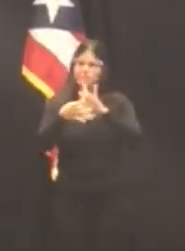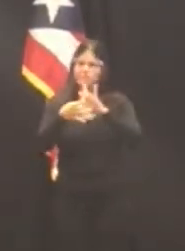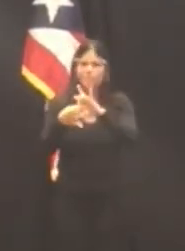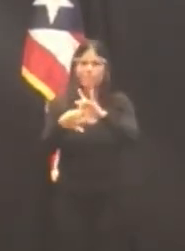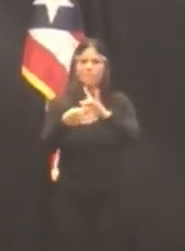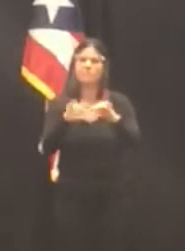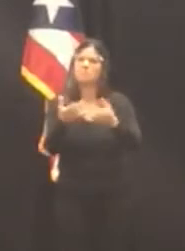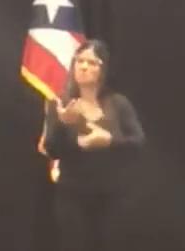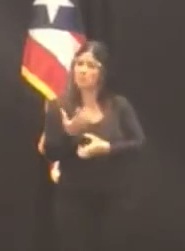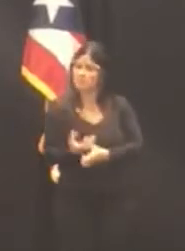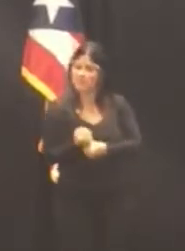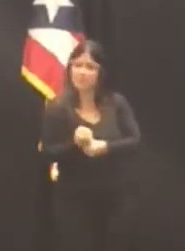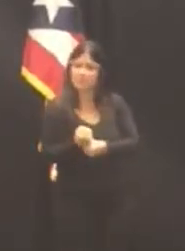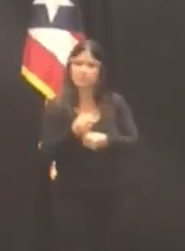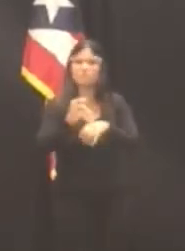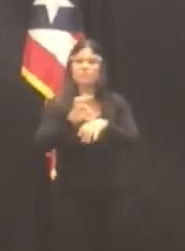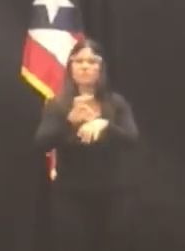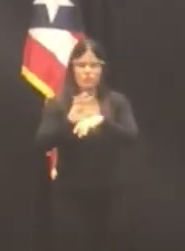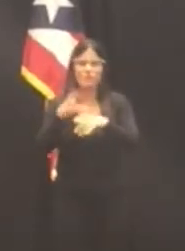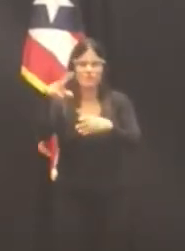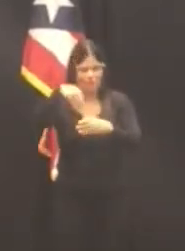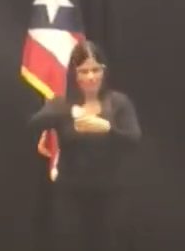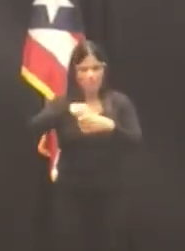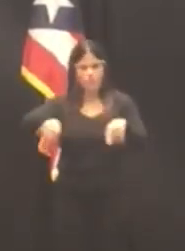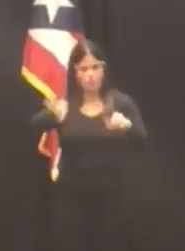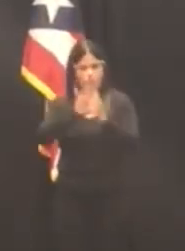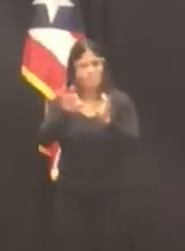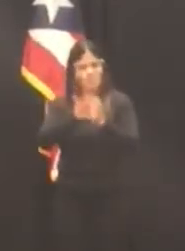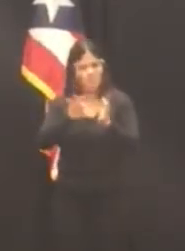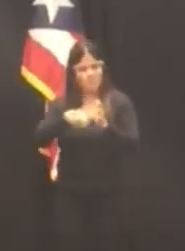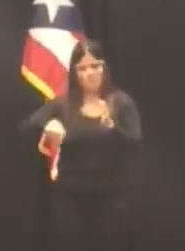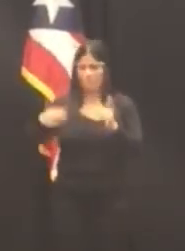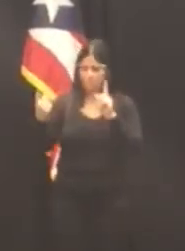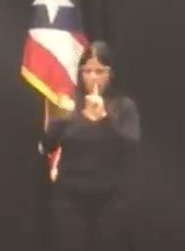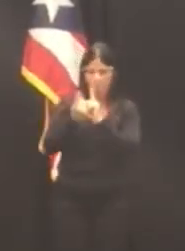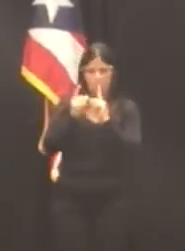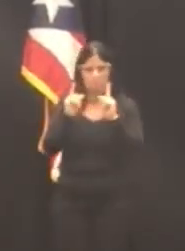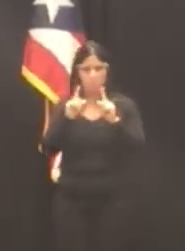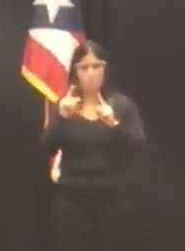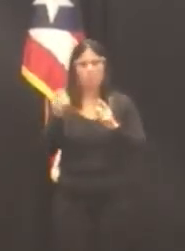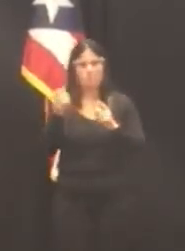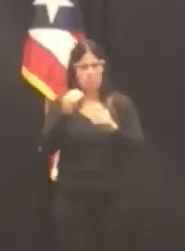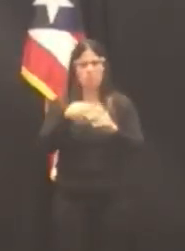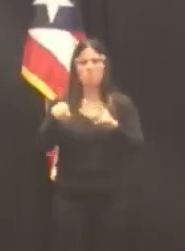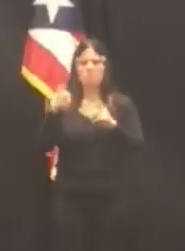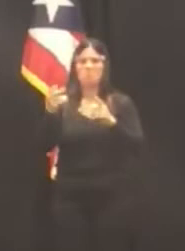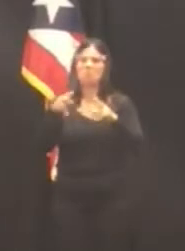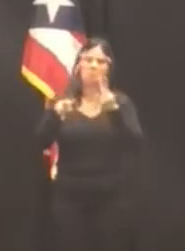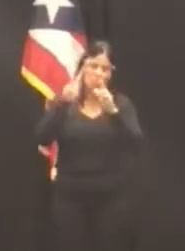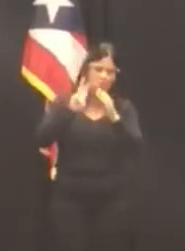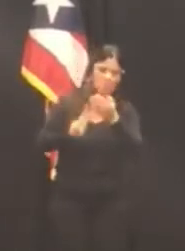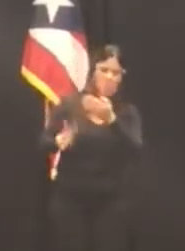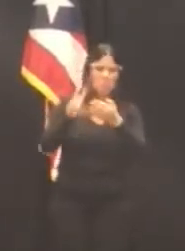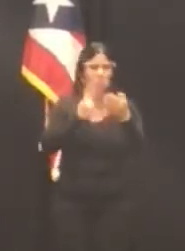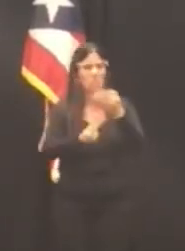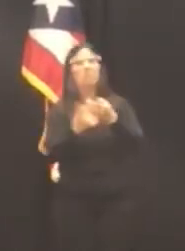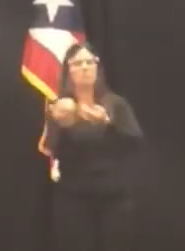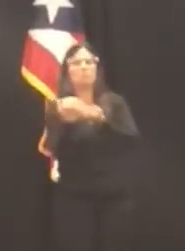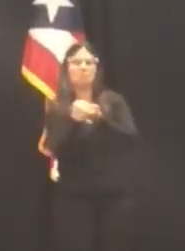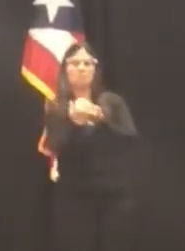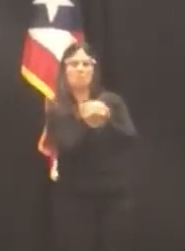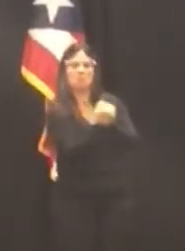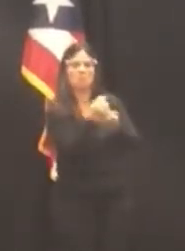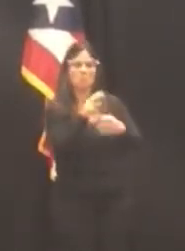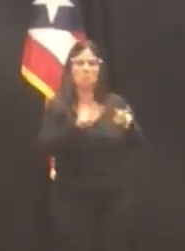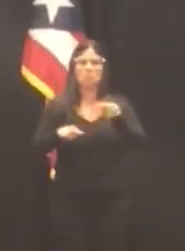de una auditoría interna y, de igual manera, la transparencia de los procesos y transacciones fiscales y